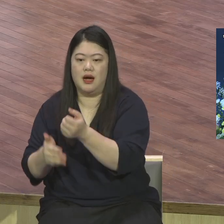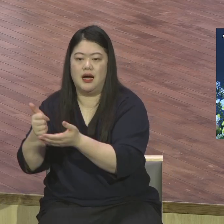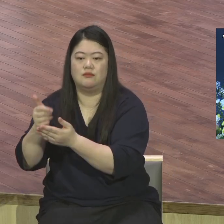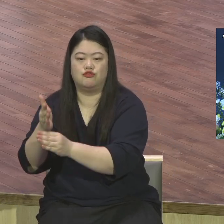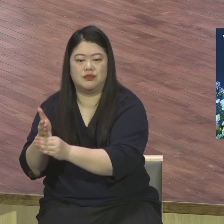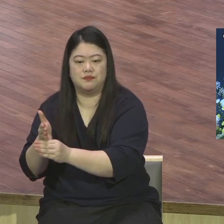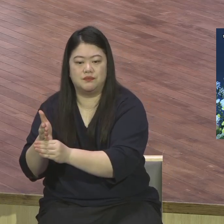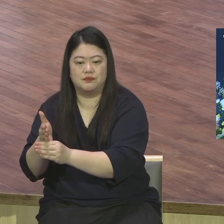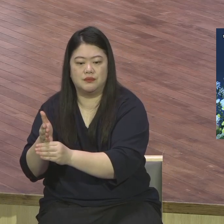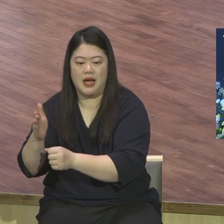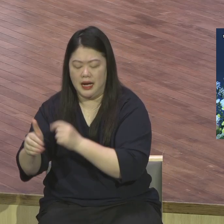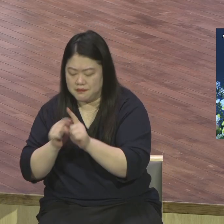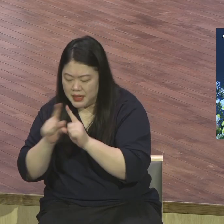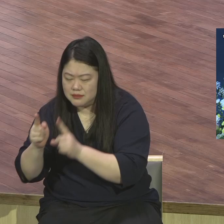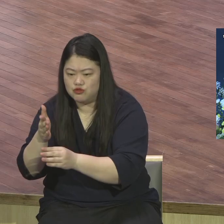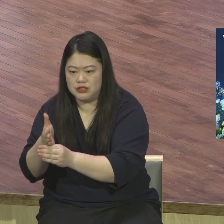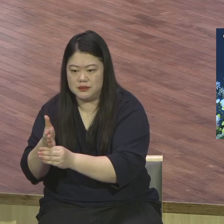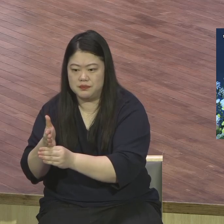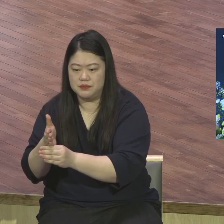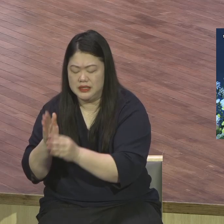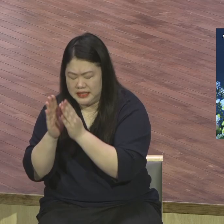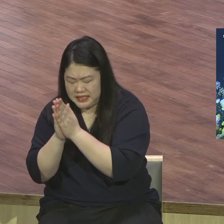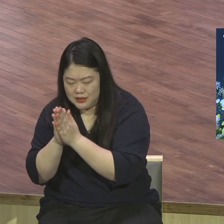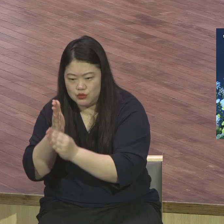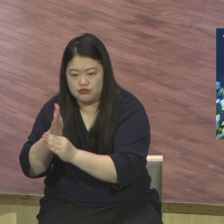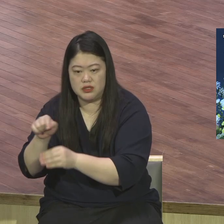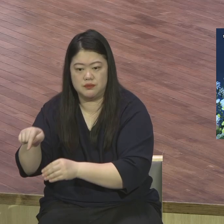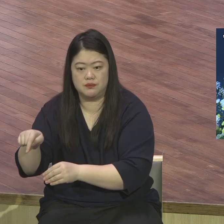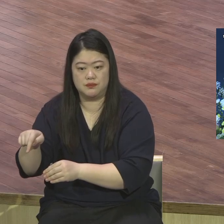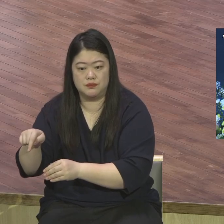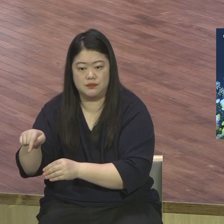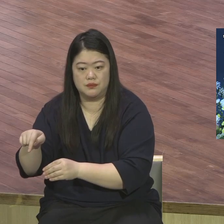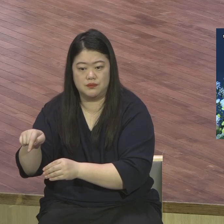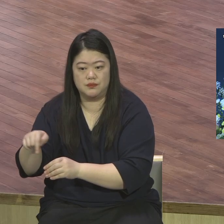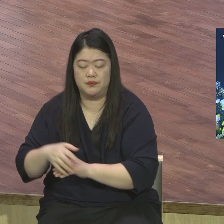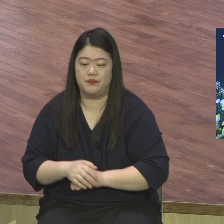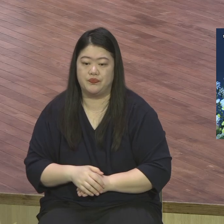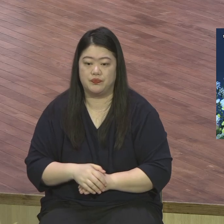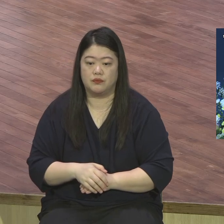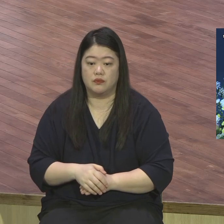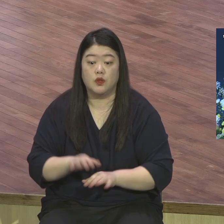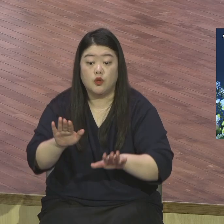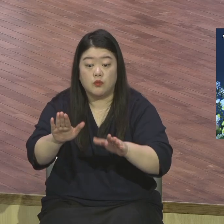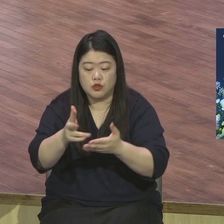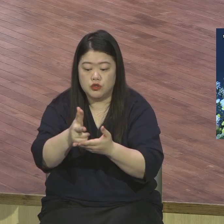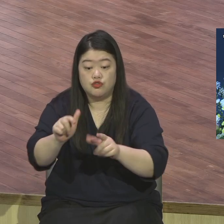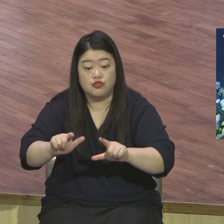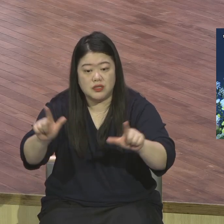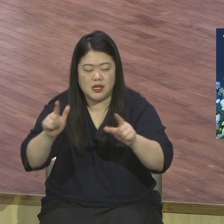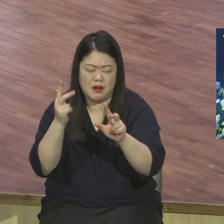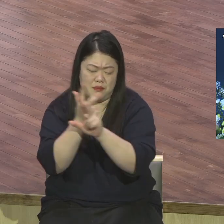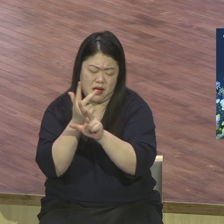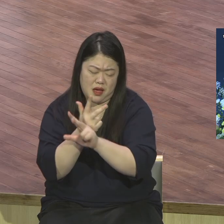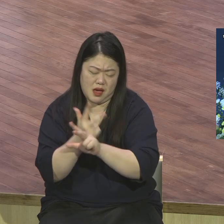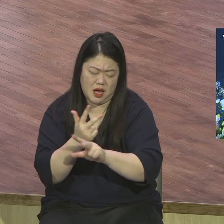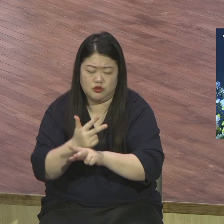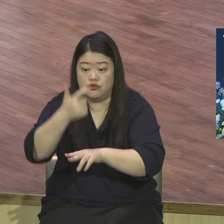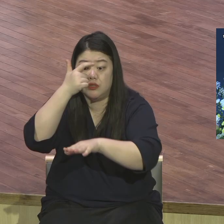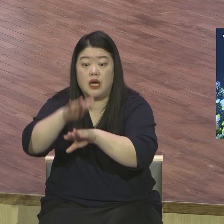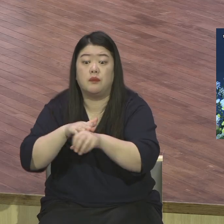바꾸라 하는 것입니다 새틀로 그 예배되는 이유는요 새롭게 되었다 새로운 월요일부터 토요일까지 잘못 살아왔던 모든 건